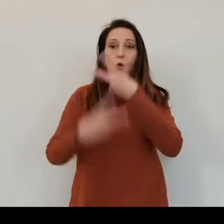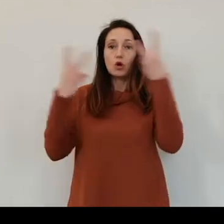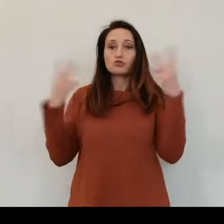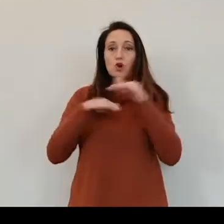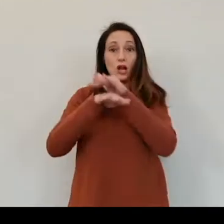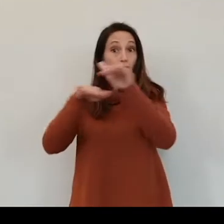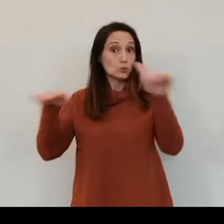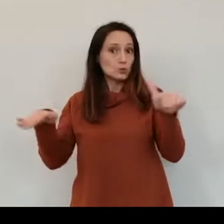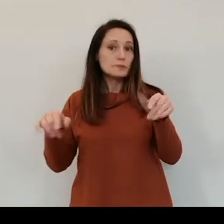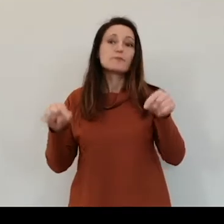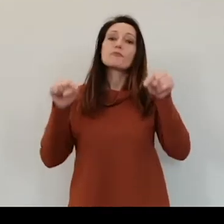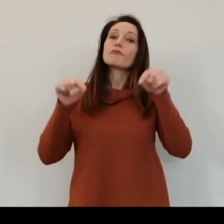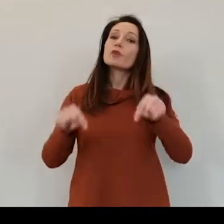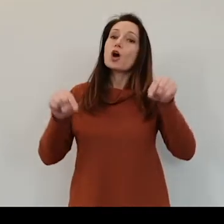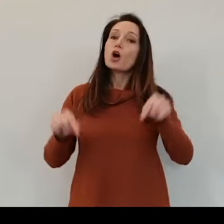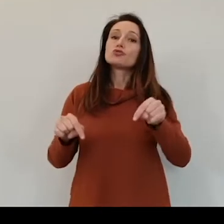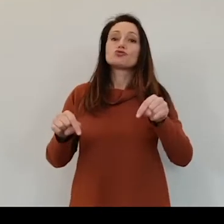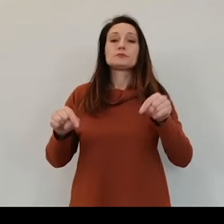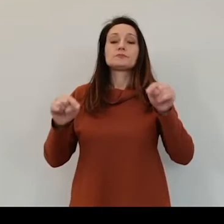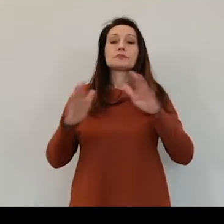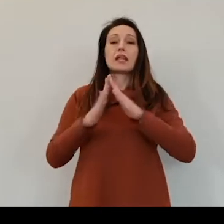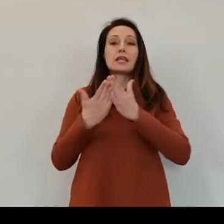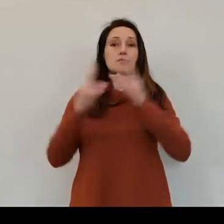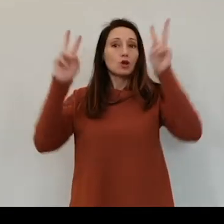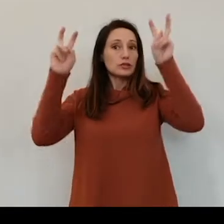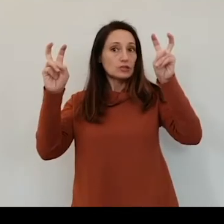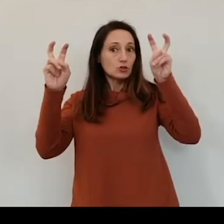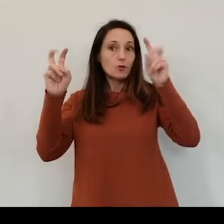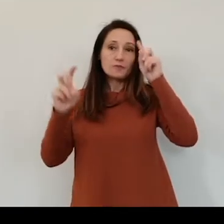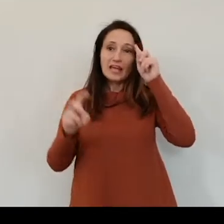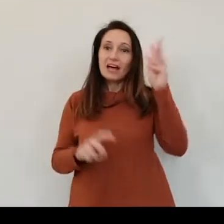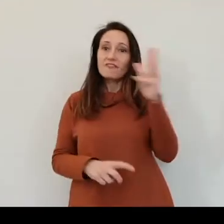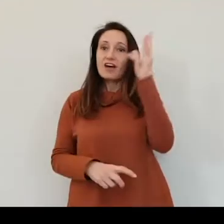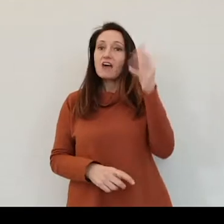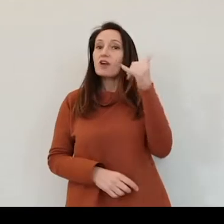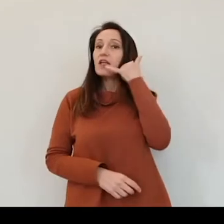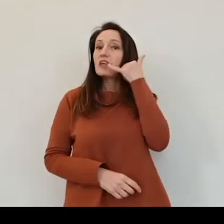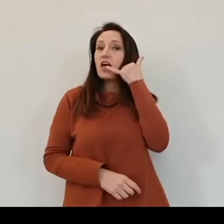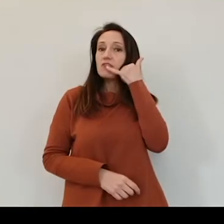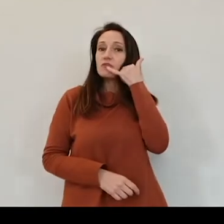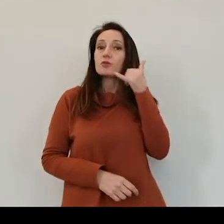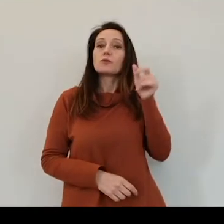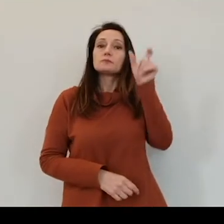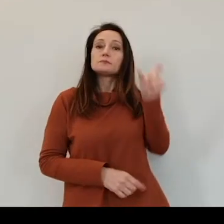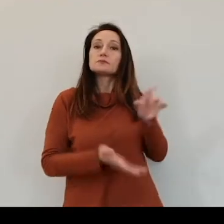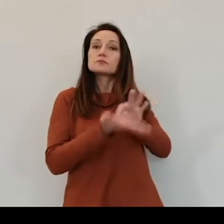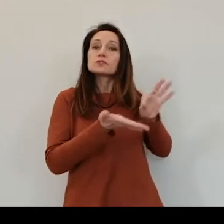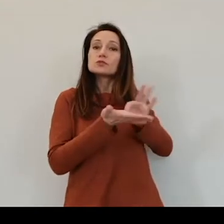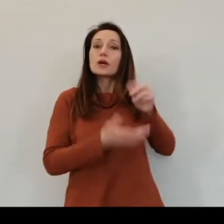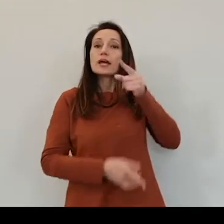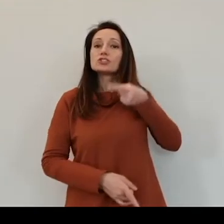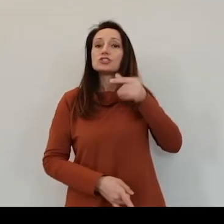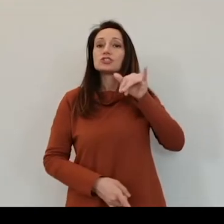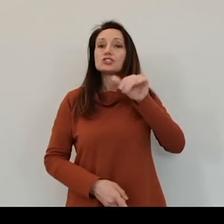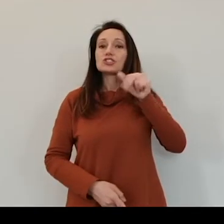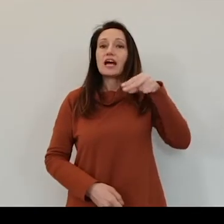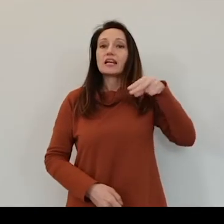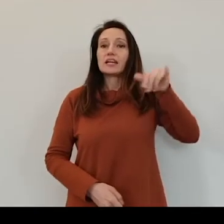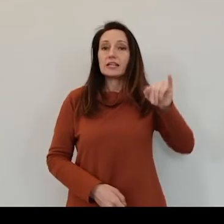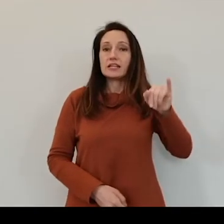Buongiorno a tutti! Oggi iniziamo a leggere le favole al telefono di Gianni Rodari. Gianni Rodari ci racconta la